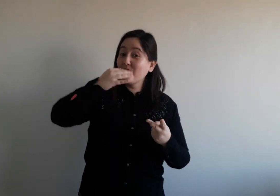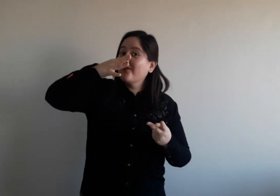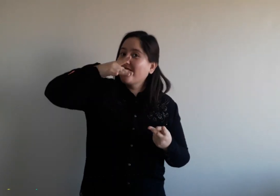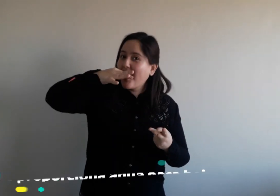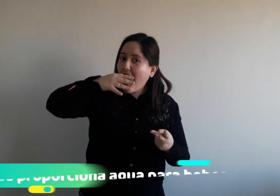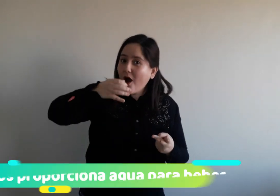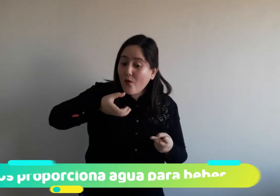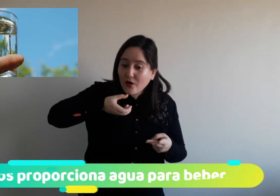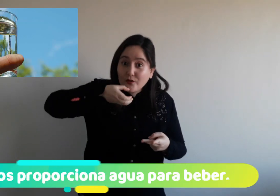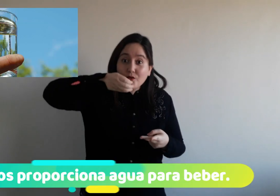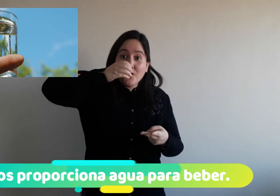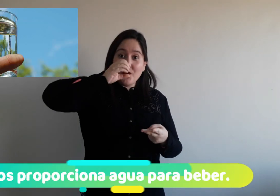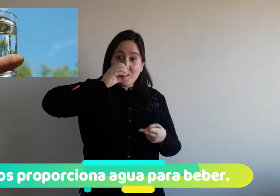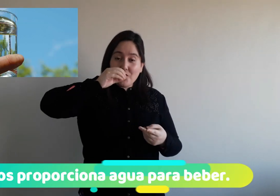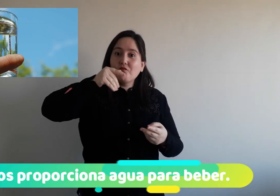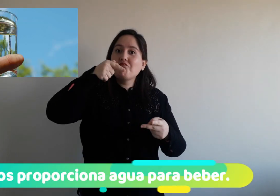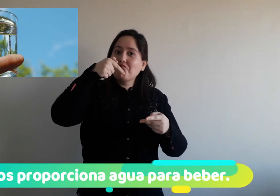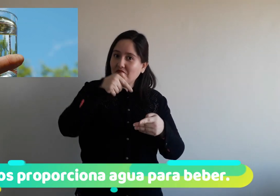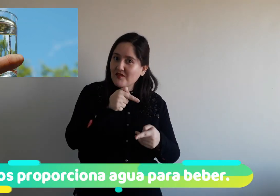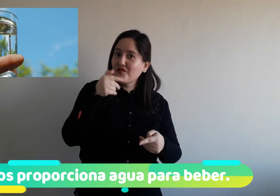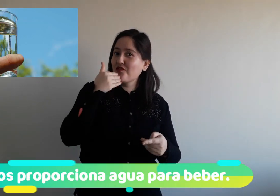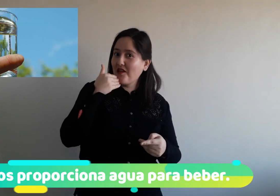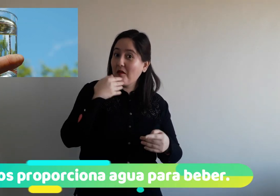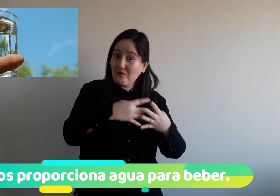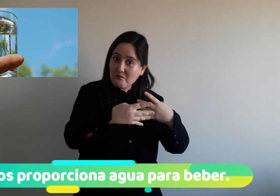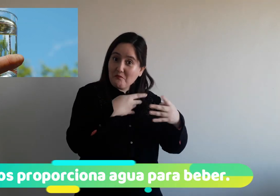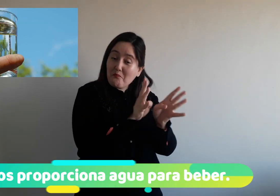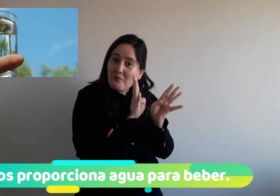También, nos brinda el agua que nosotros bebemos.